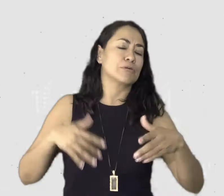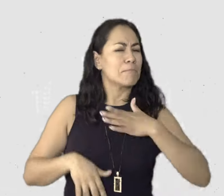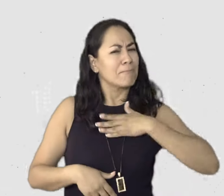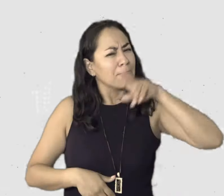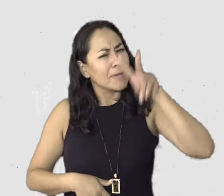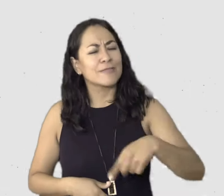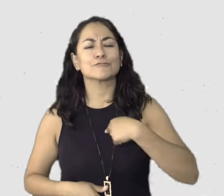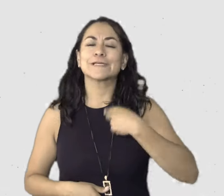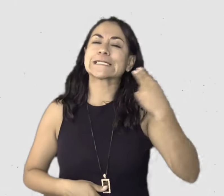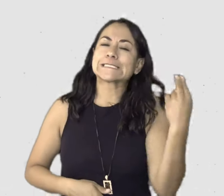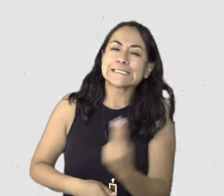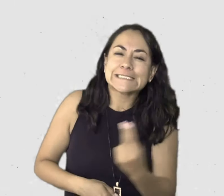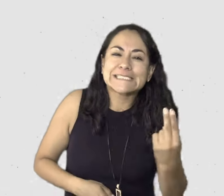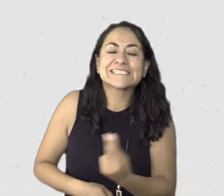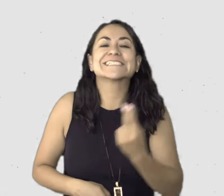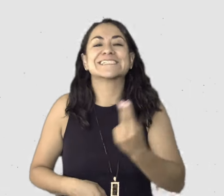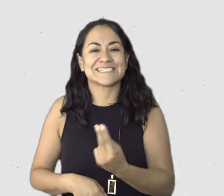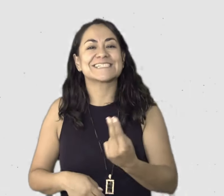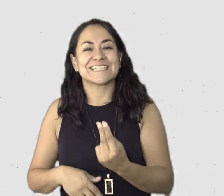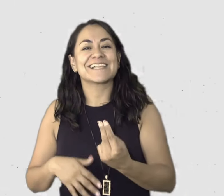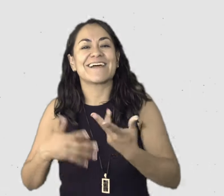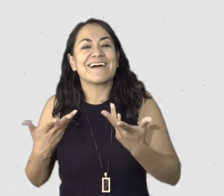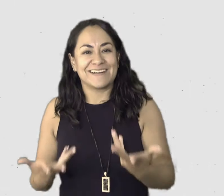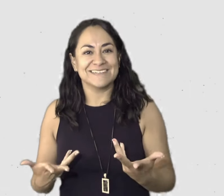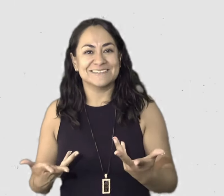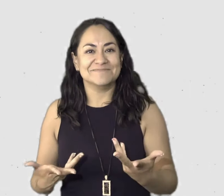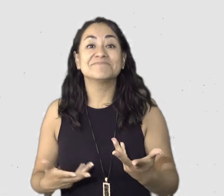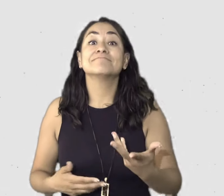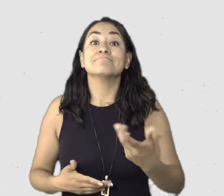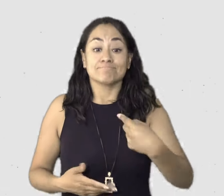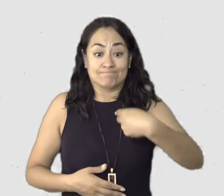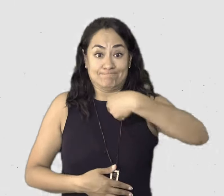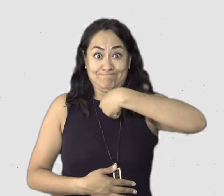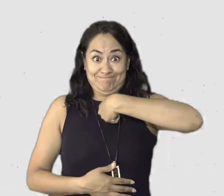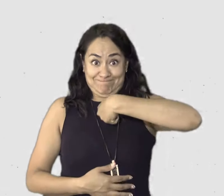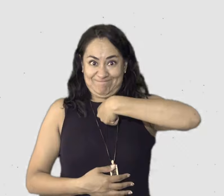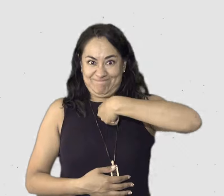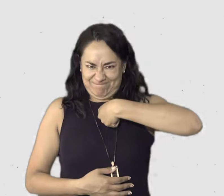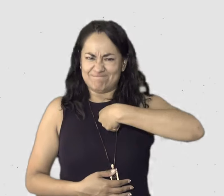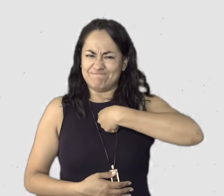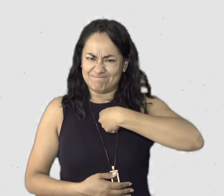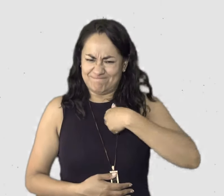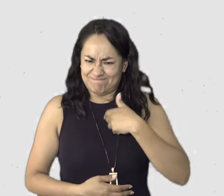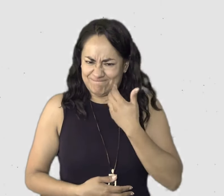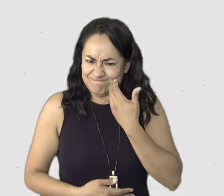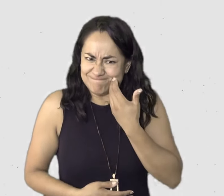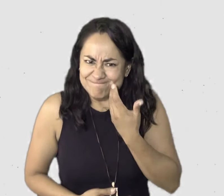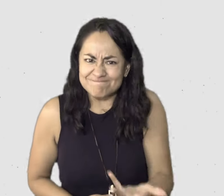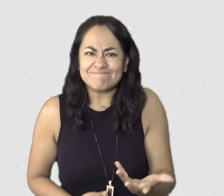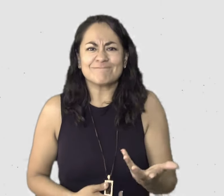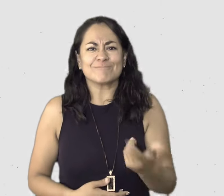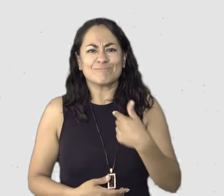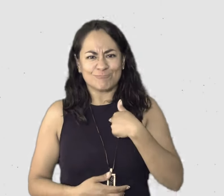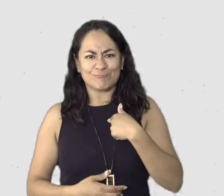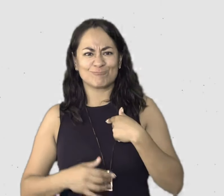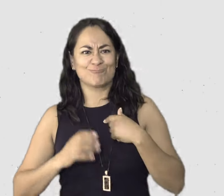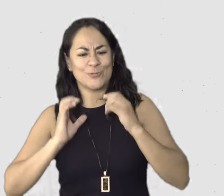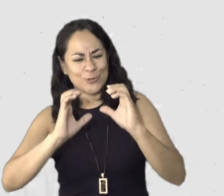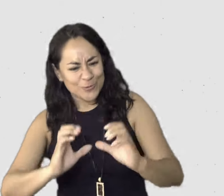y tener estos espacios, este, lo busco. O sea, yo lo fomento. Yo creo que algo que, algo que yo sí hago muy